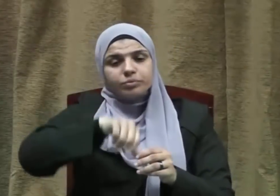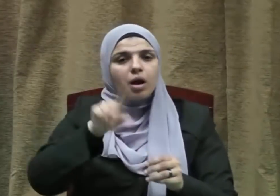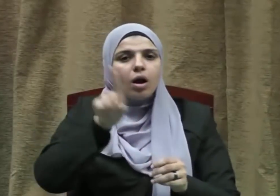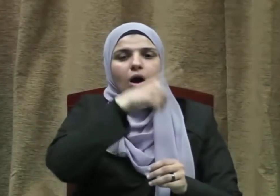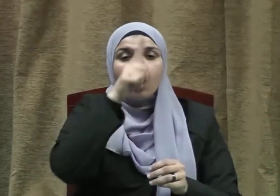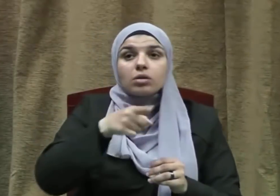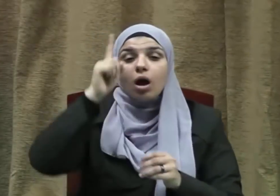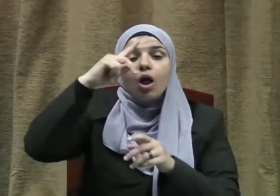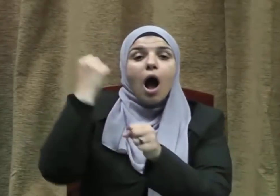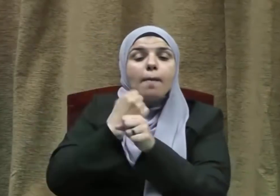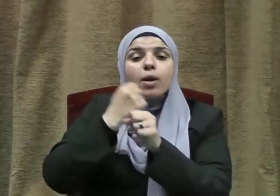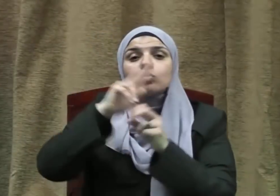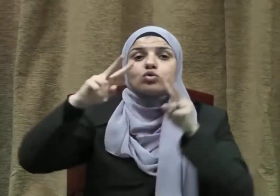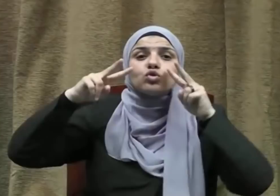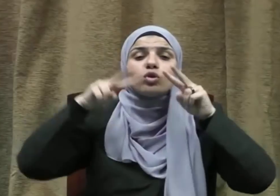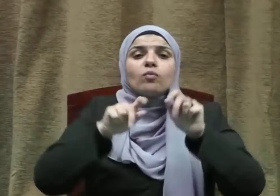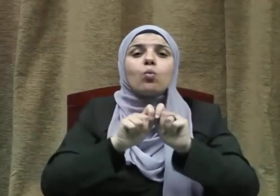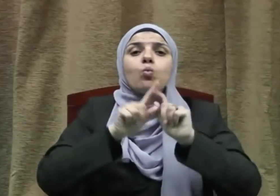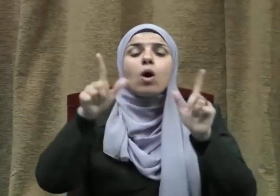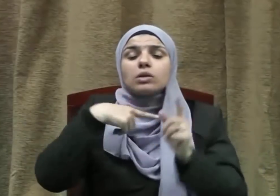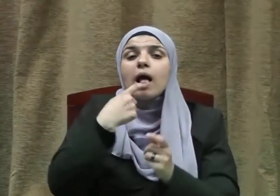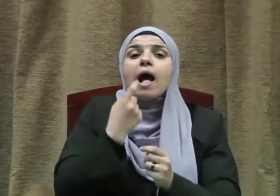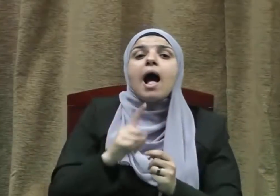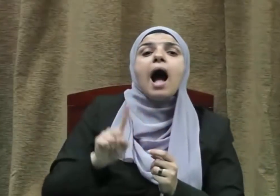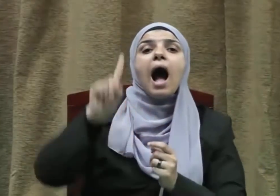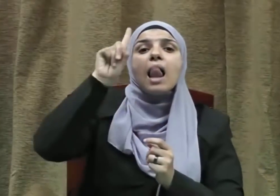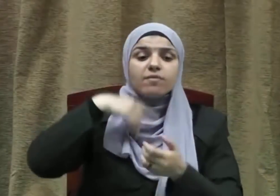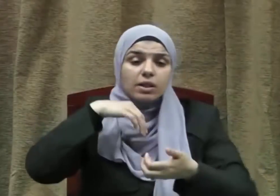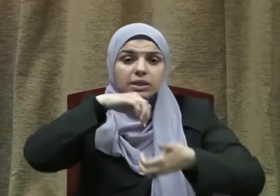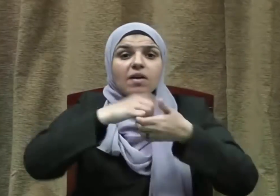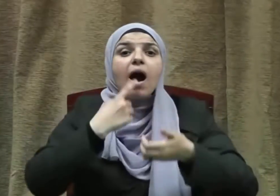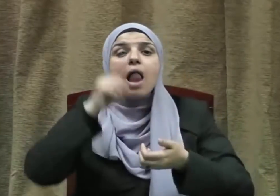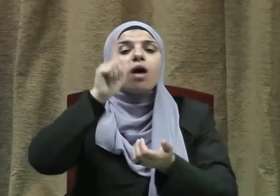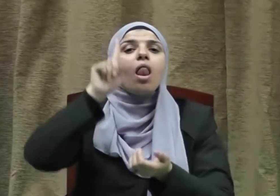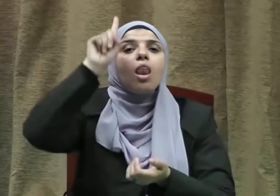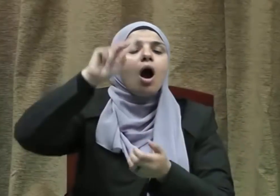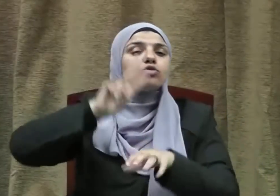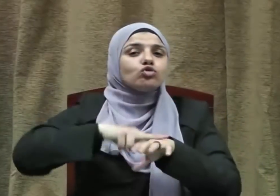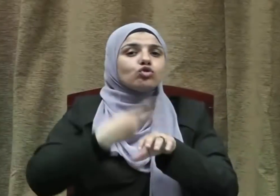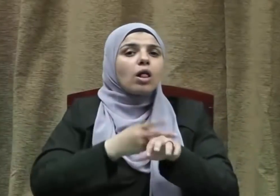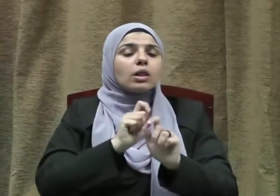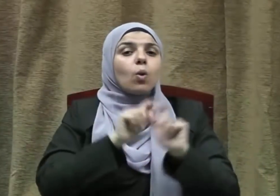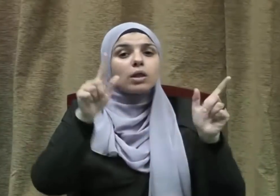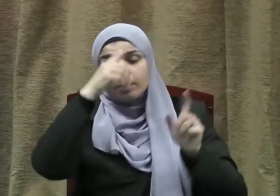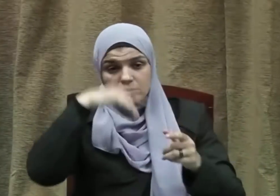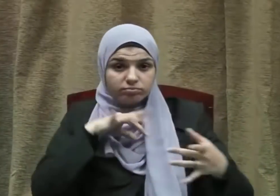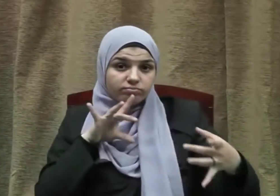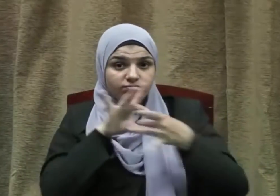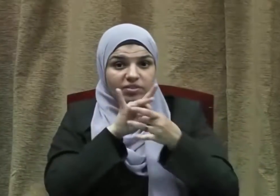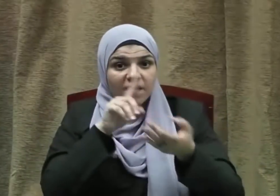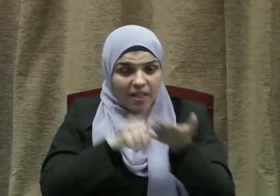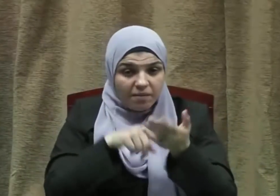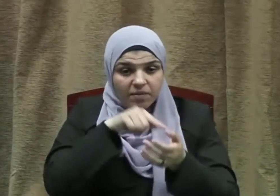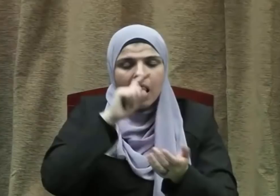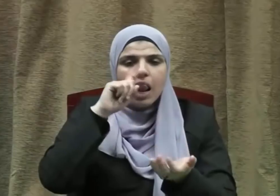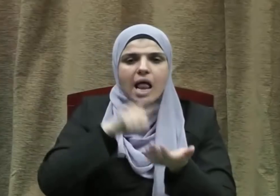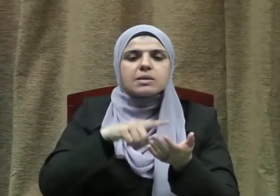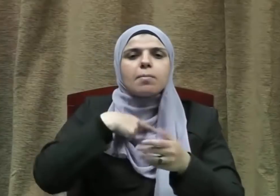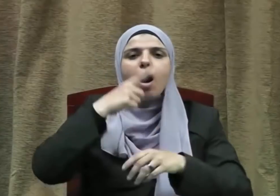عليكم كفيلا وضامنا حين عاهدتم فمن أبرم عقدا وجب عليه احترامه